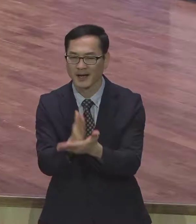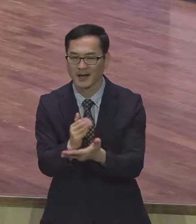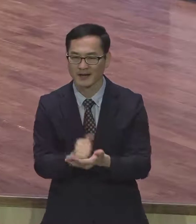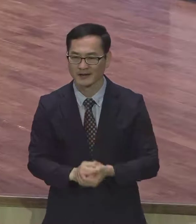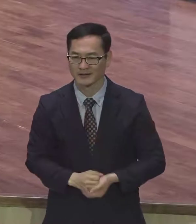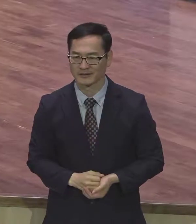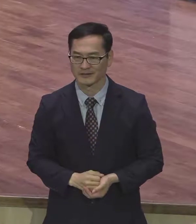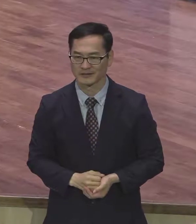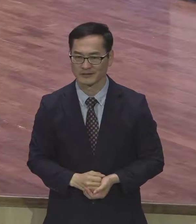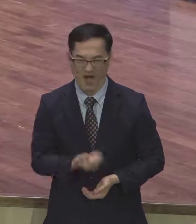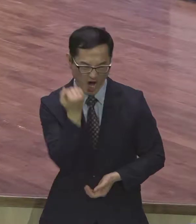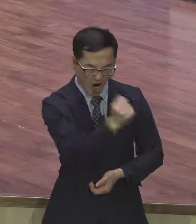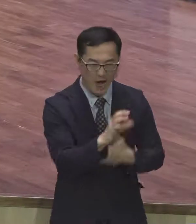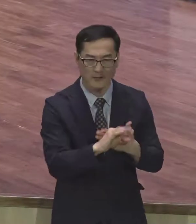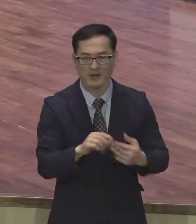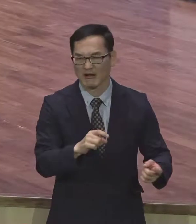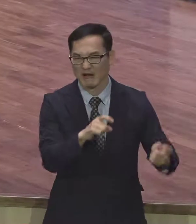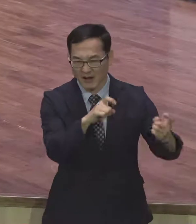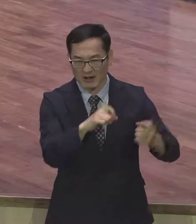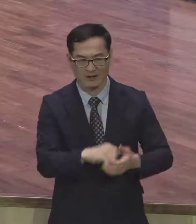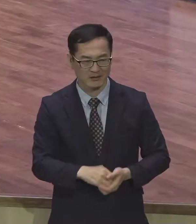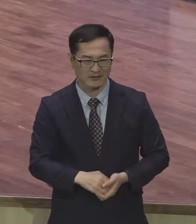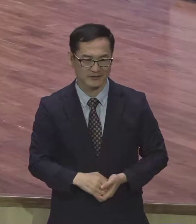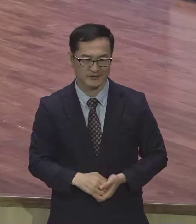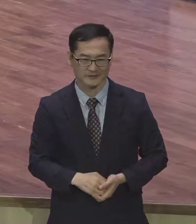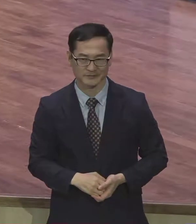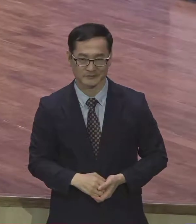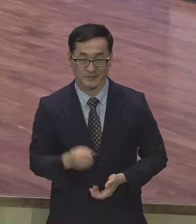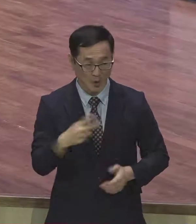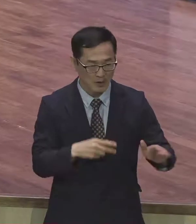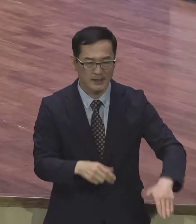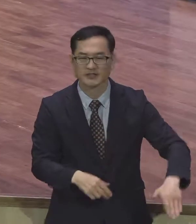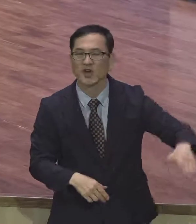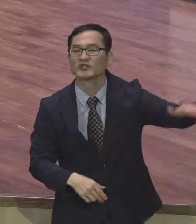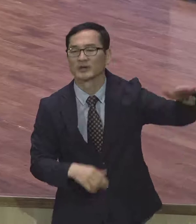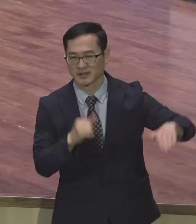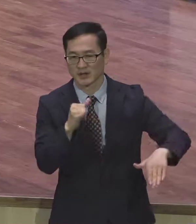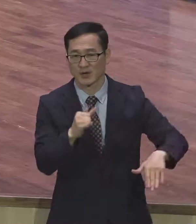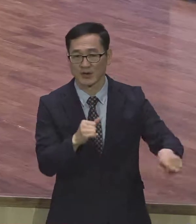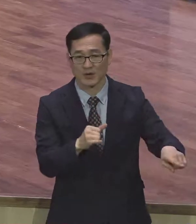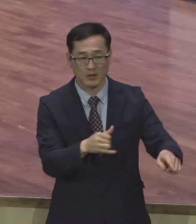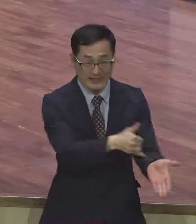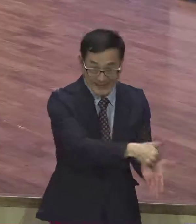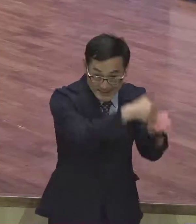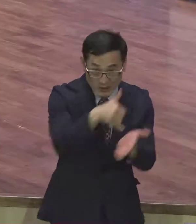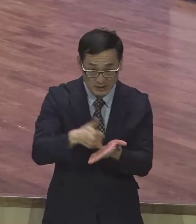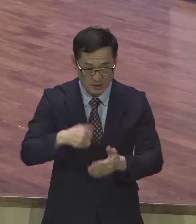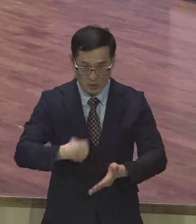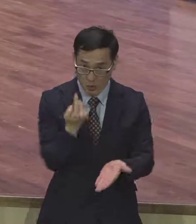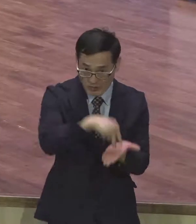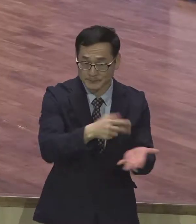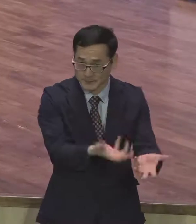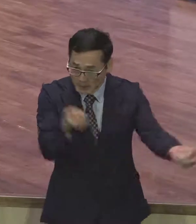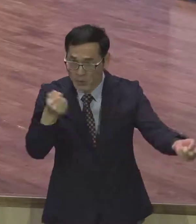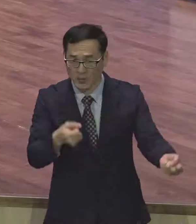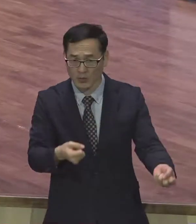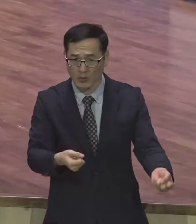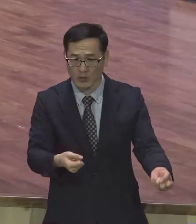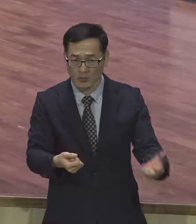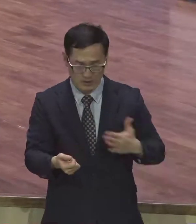생긴다 아이가 성장했다는 것을 외면하지 마라 자녀는 독립적 인격체이다 이 내용을 자세히